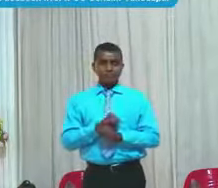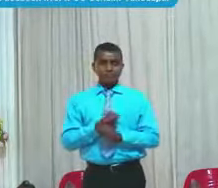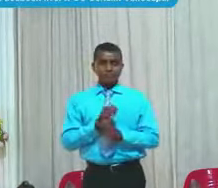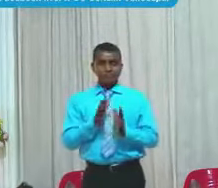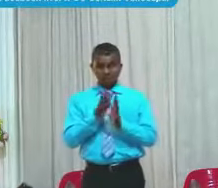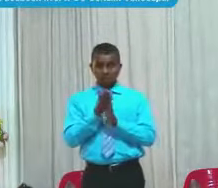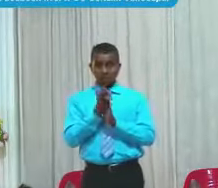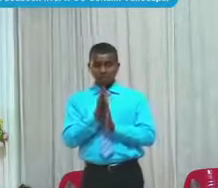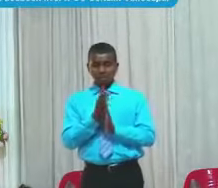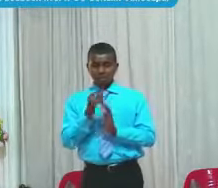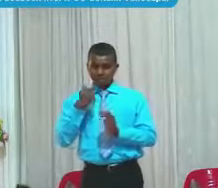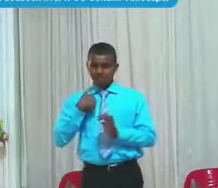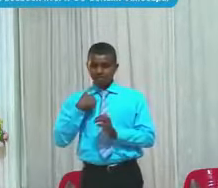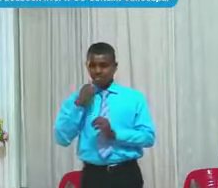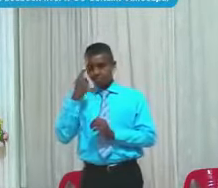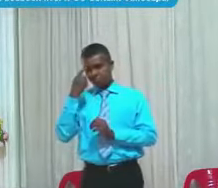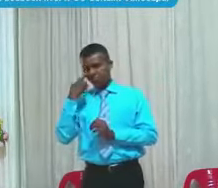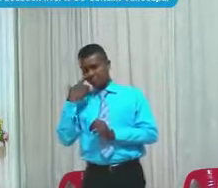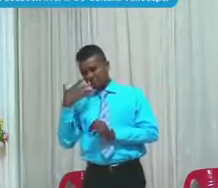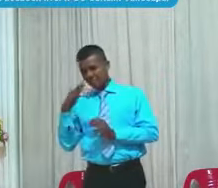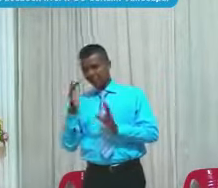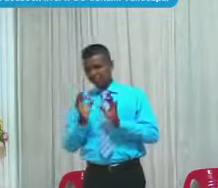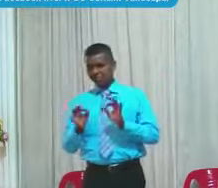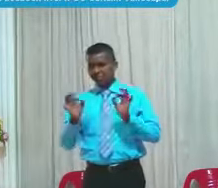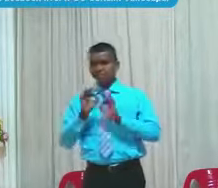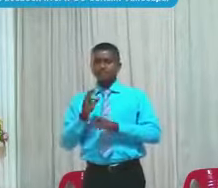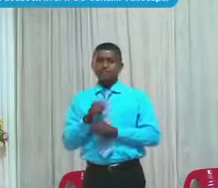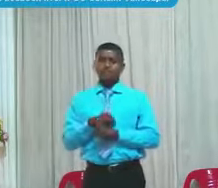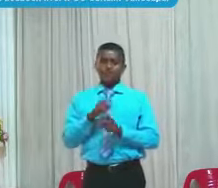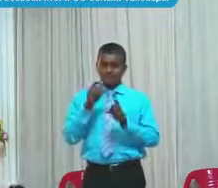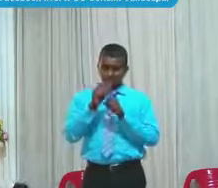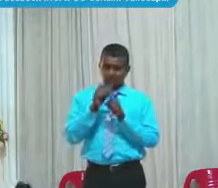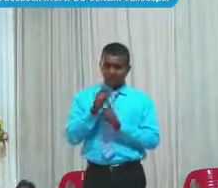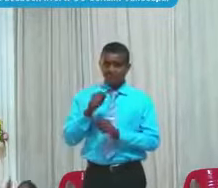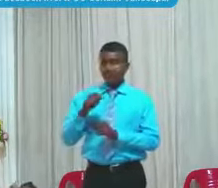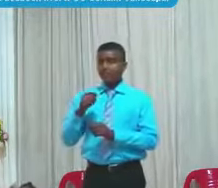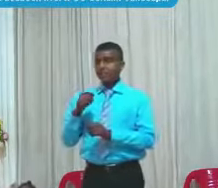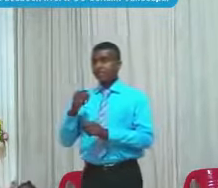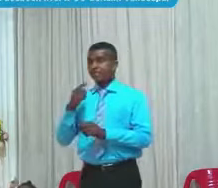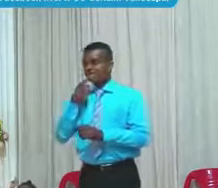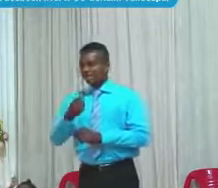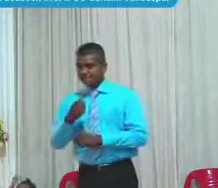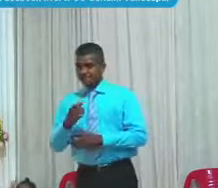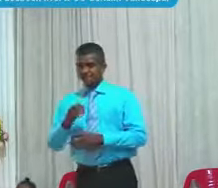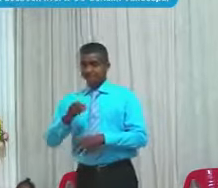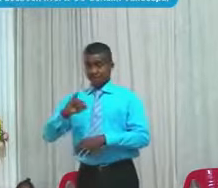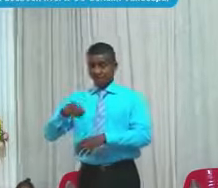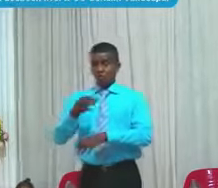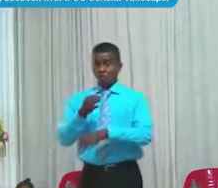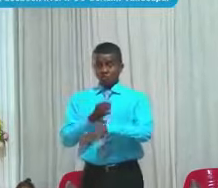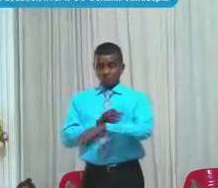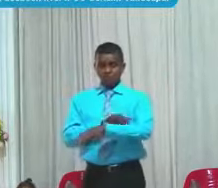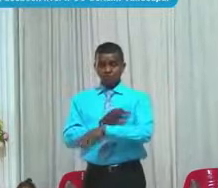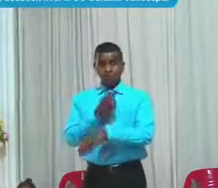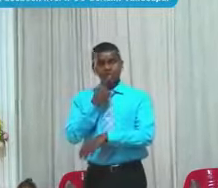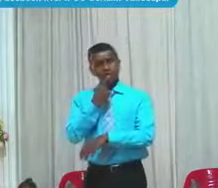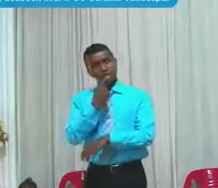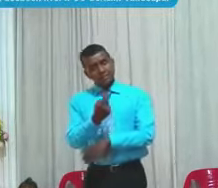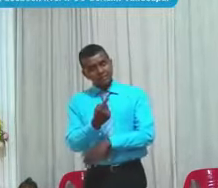importantes Entonces le dice a Job Que Lo que él había dicho